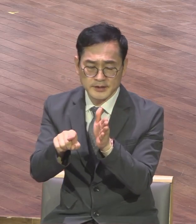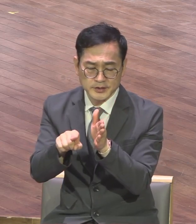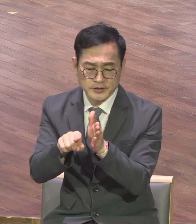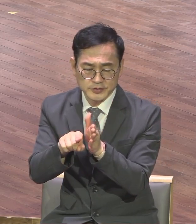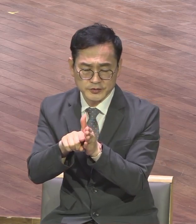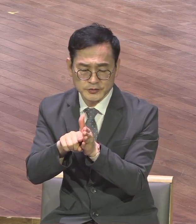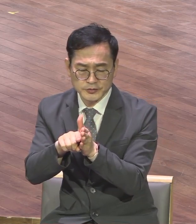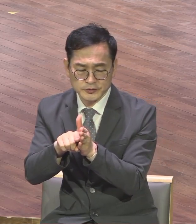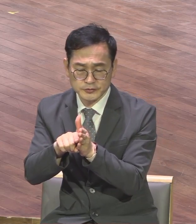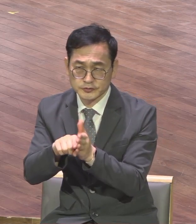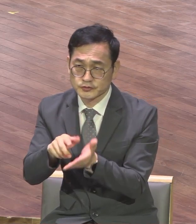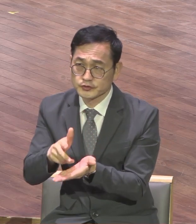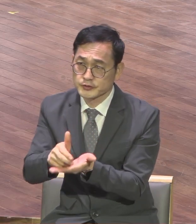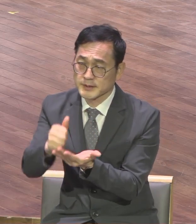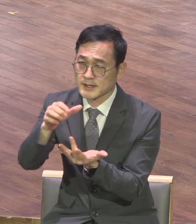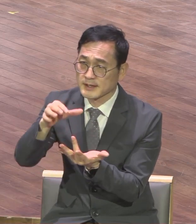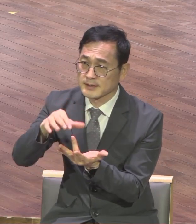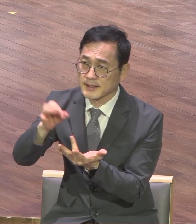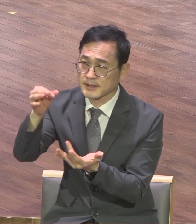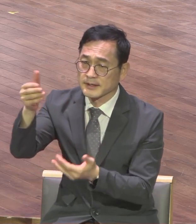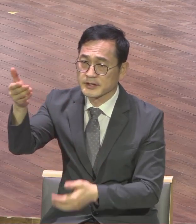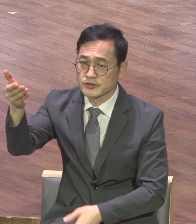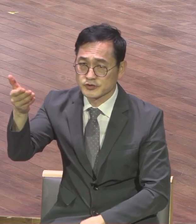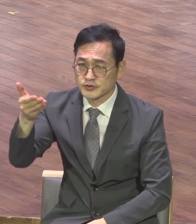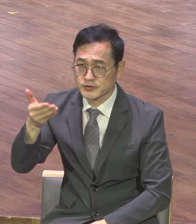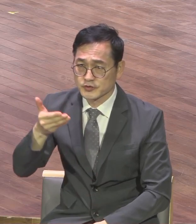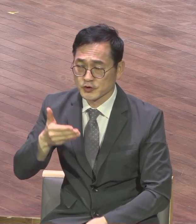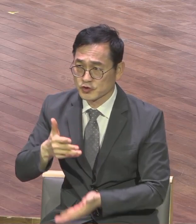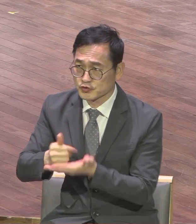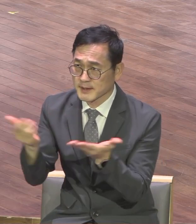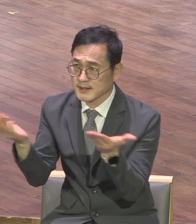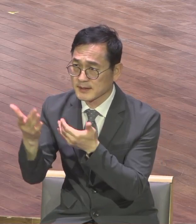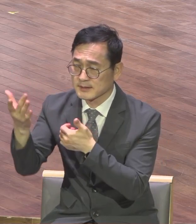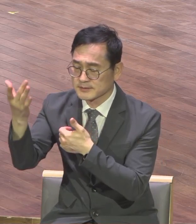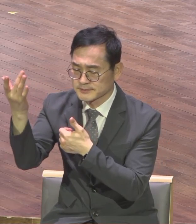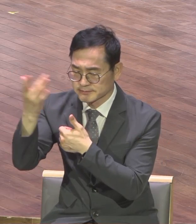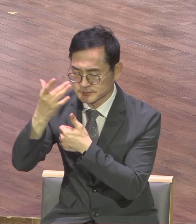백한 줄을 대세도 세우사